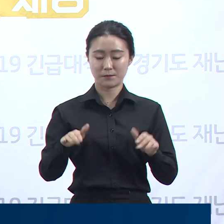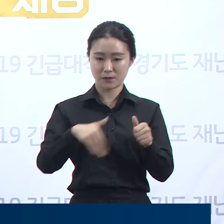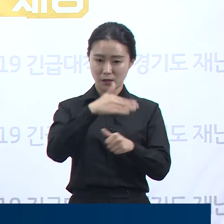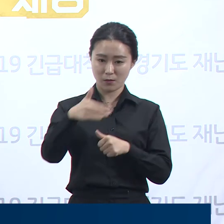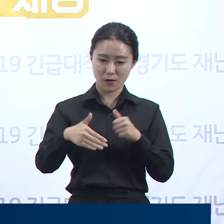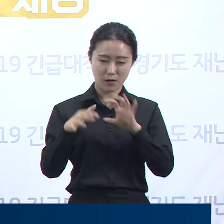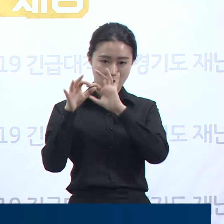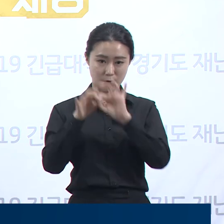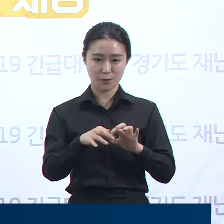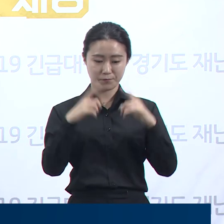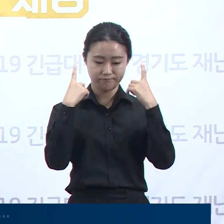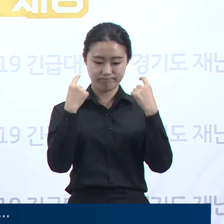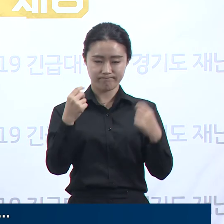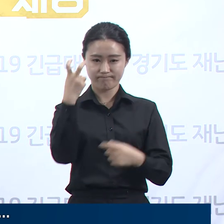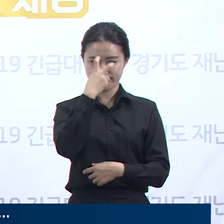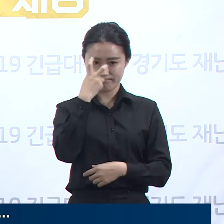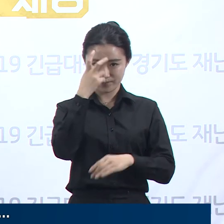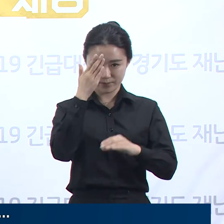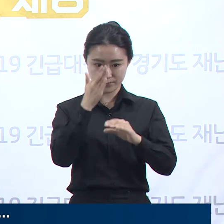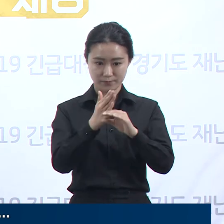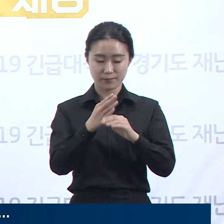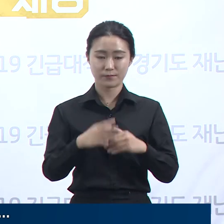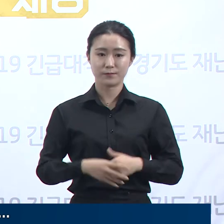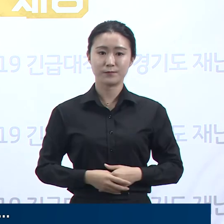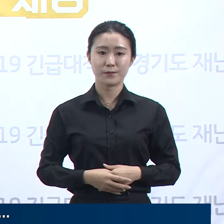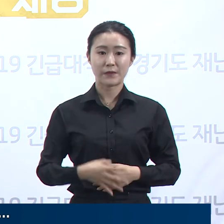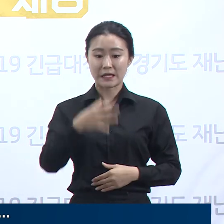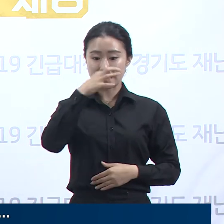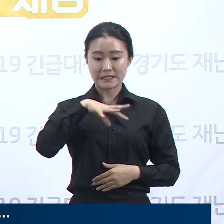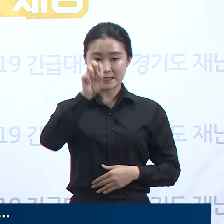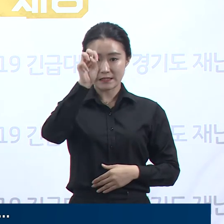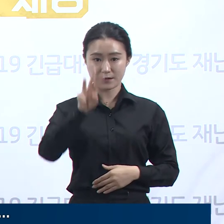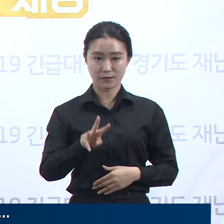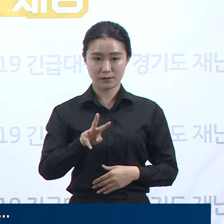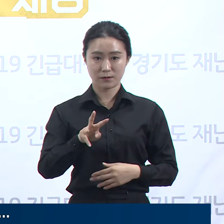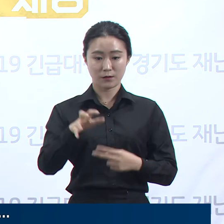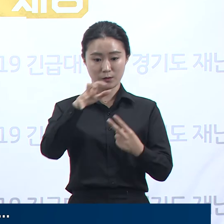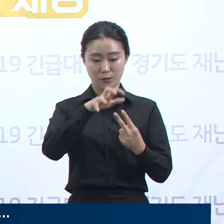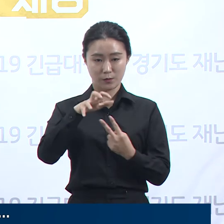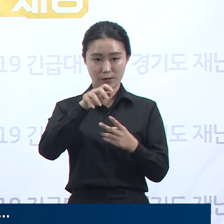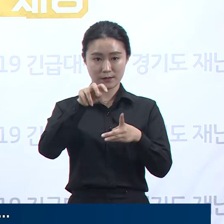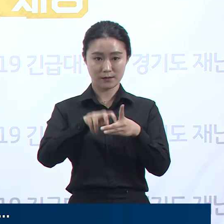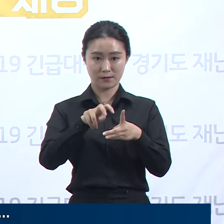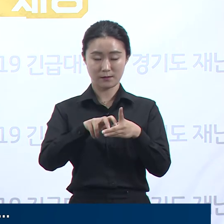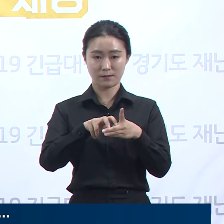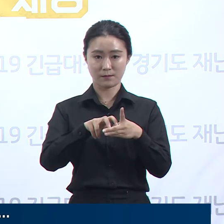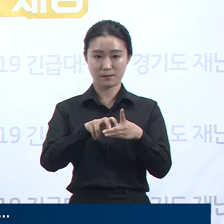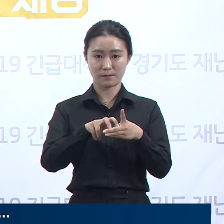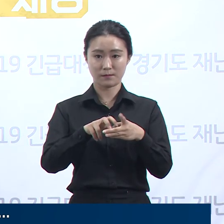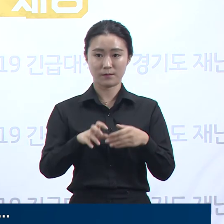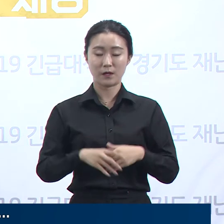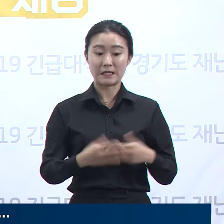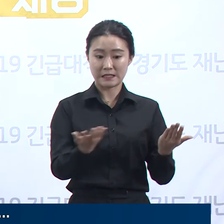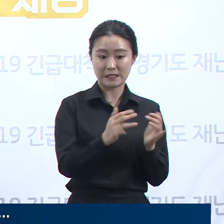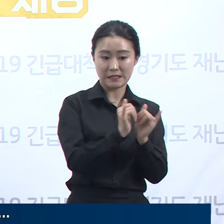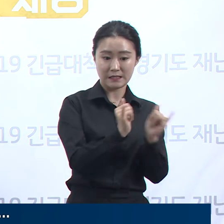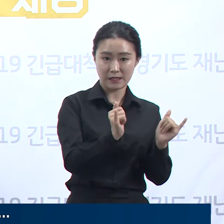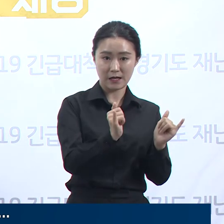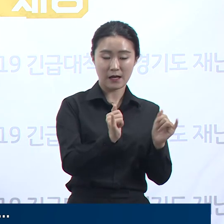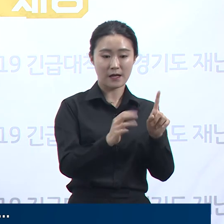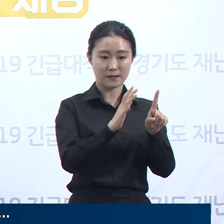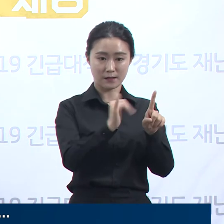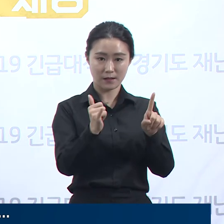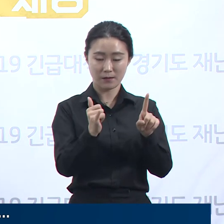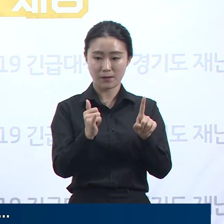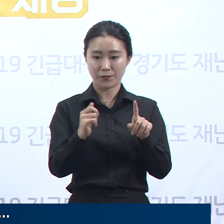이천시 노인주간보호센터 관련 확진 상황입니다. 격리 해제 전 실시한 검사에서 직원 1명, 이용자 2명